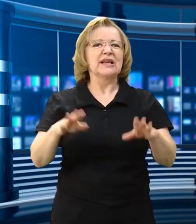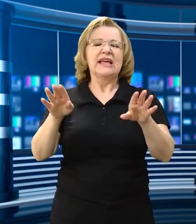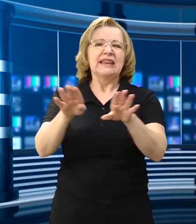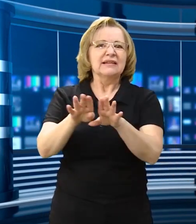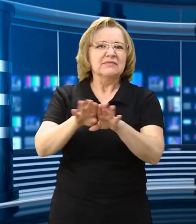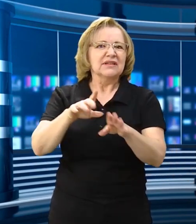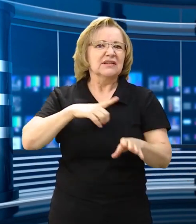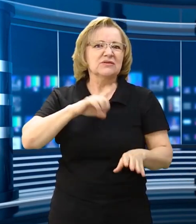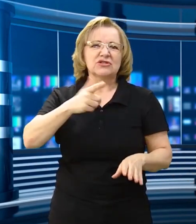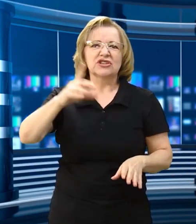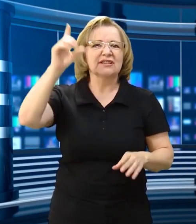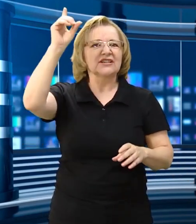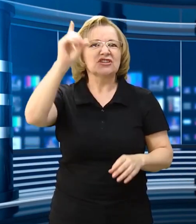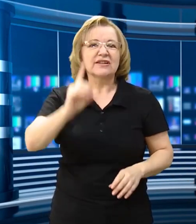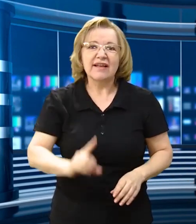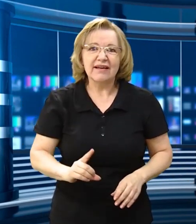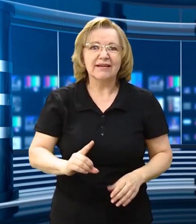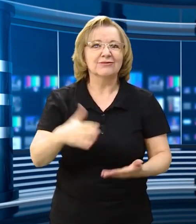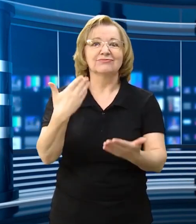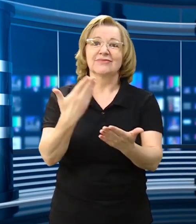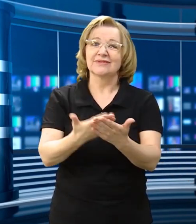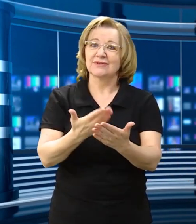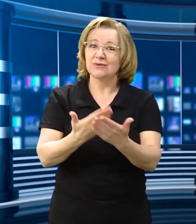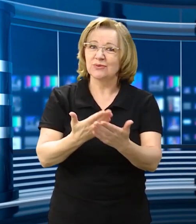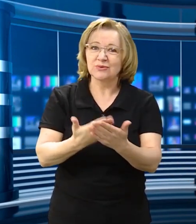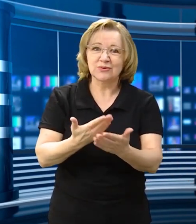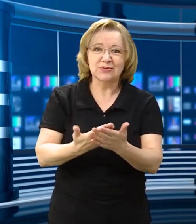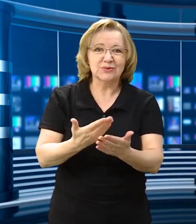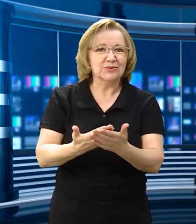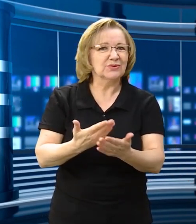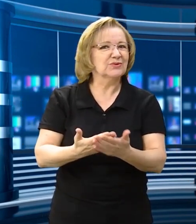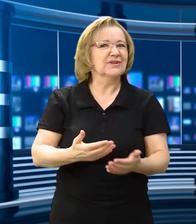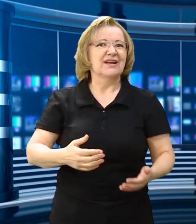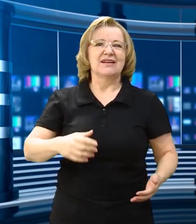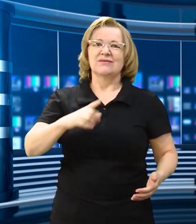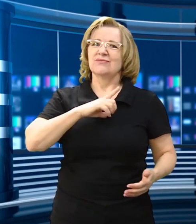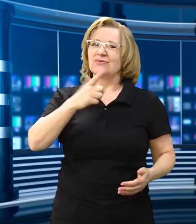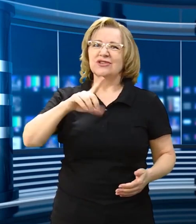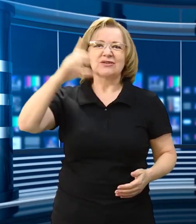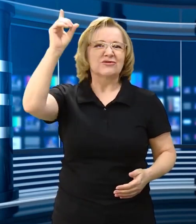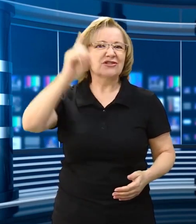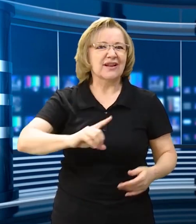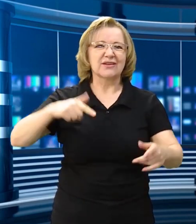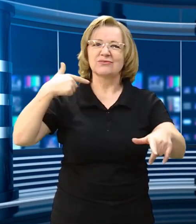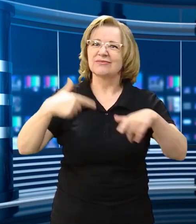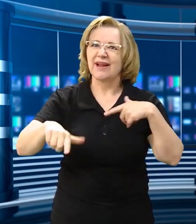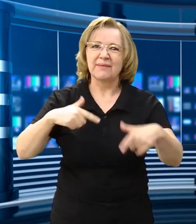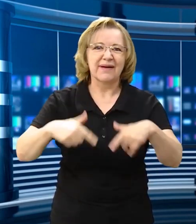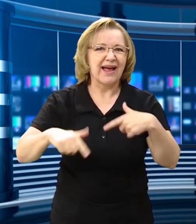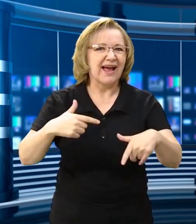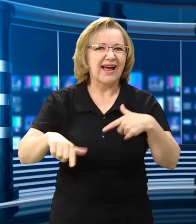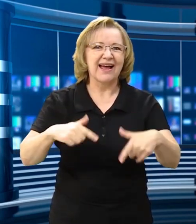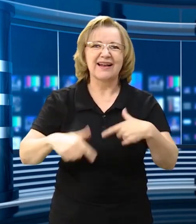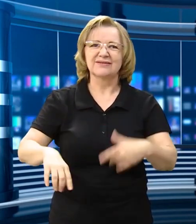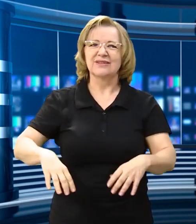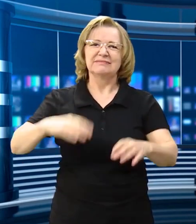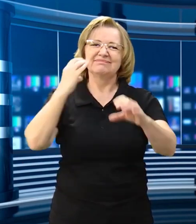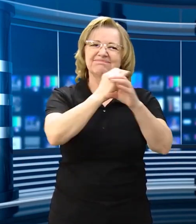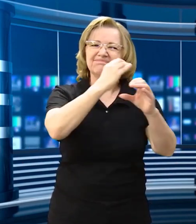deficientes, foram jogados em penhascos, né? Não tinham direito a estudo, não tinham direito ao trabalho